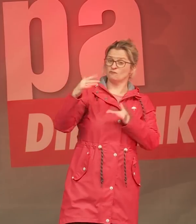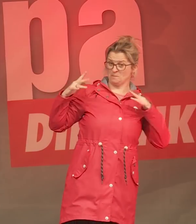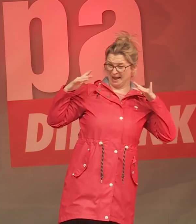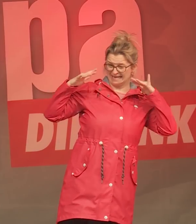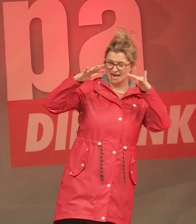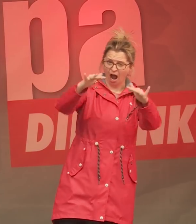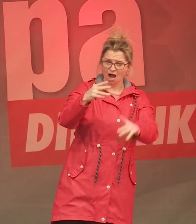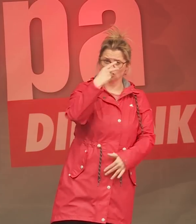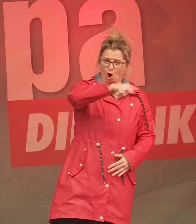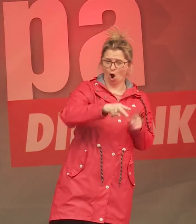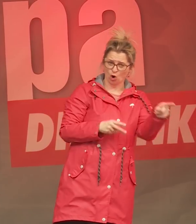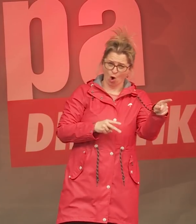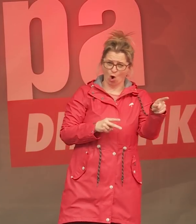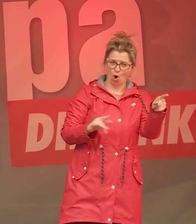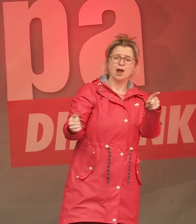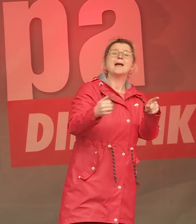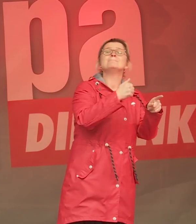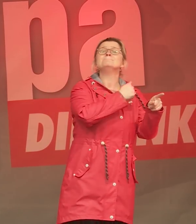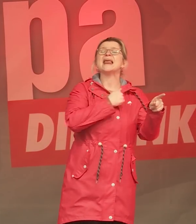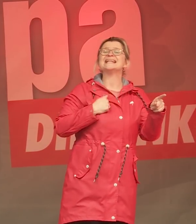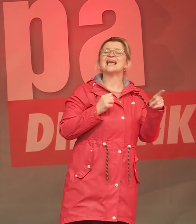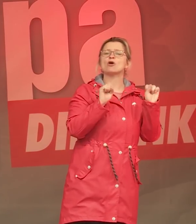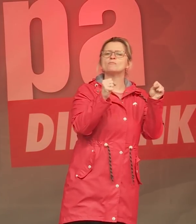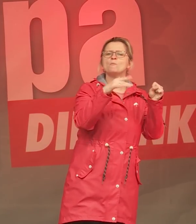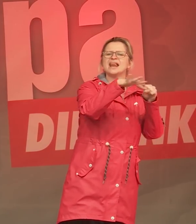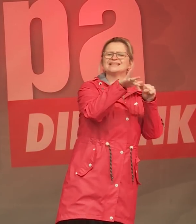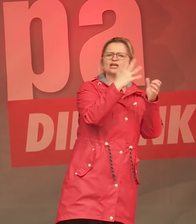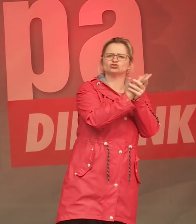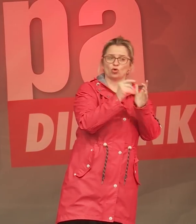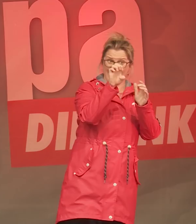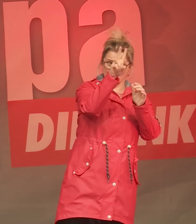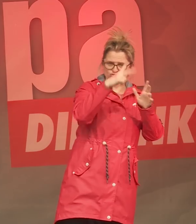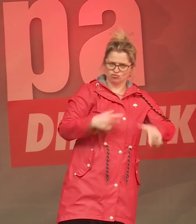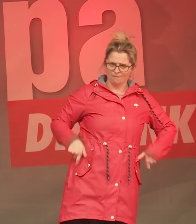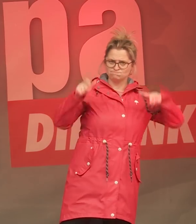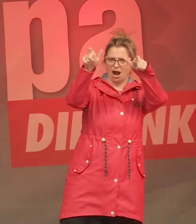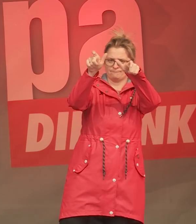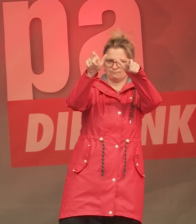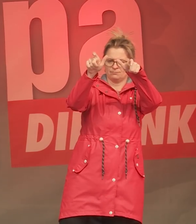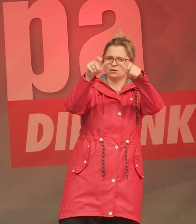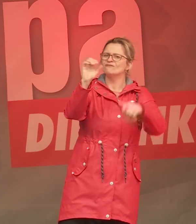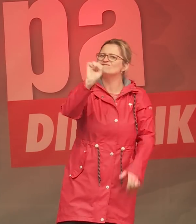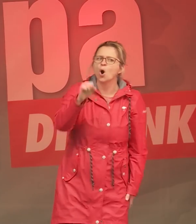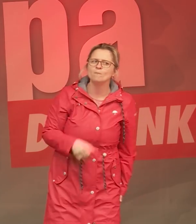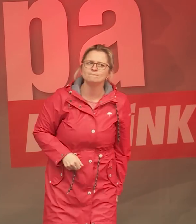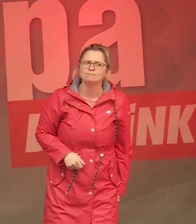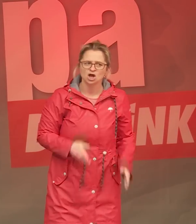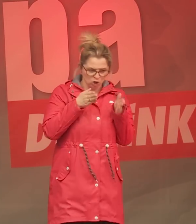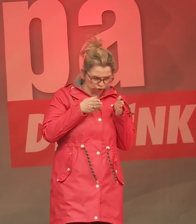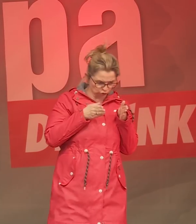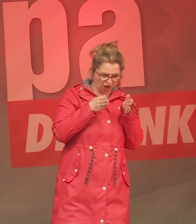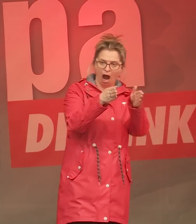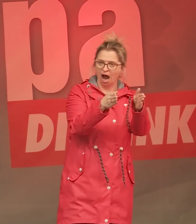derzeit im Rahmen von Military Mobility investiert auf EU-Ebene, damit die Straßen und Brücken